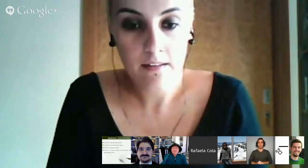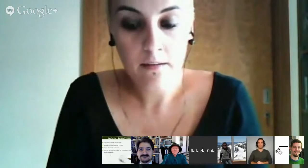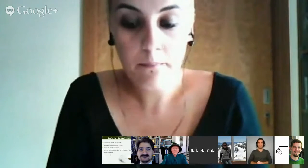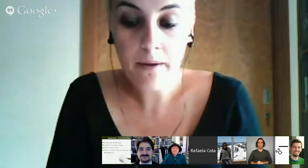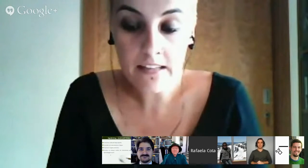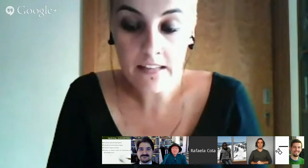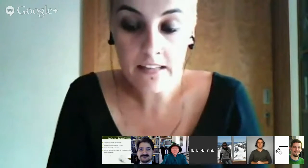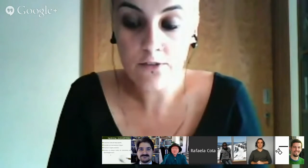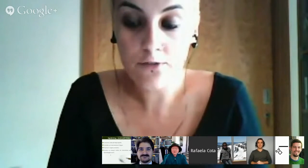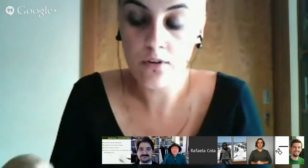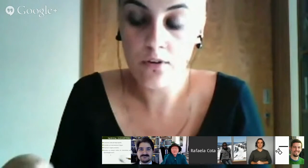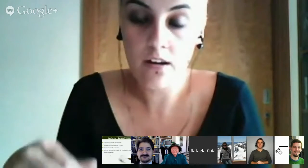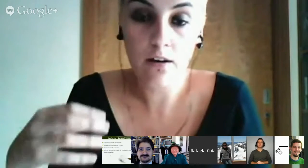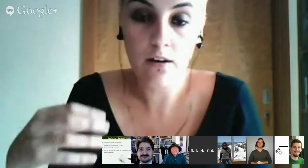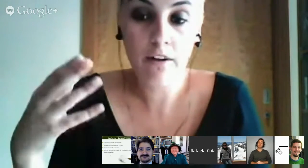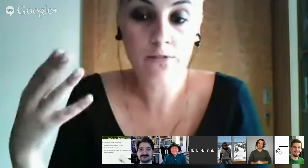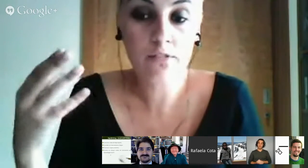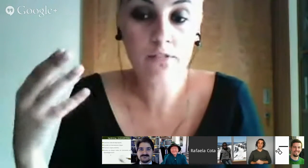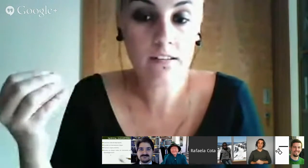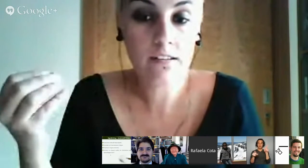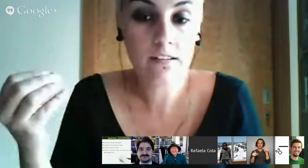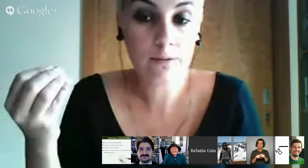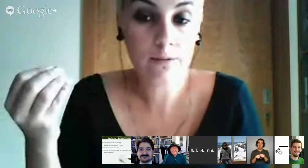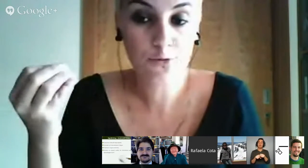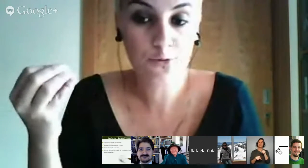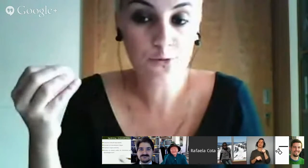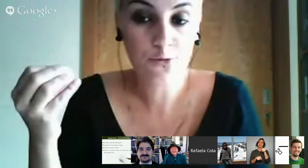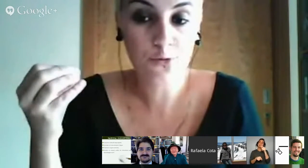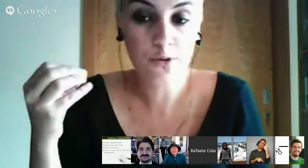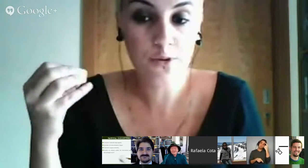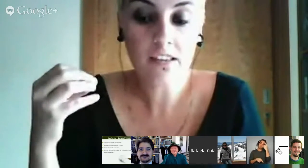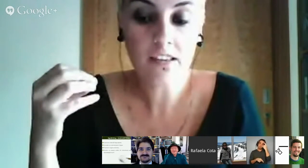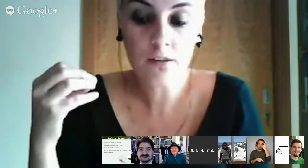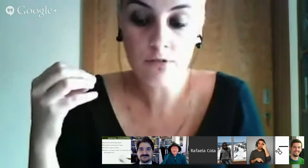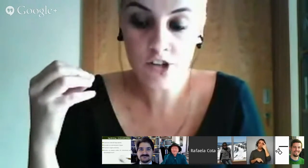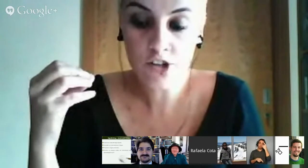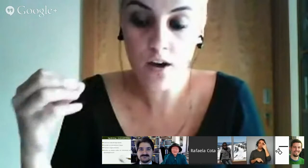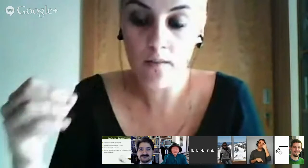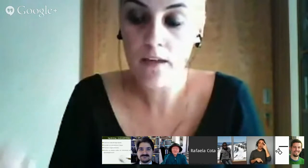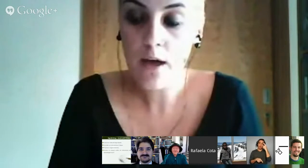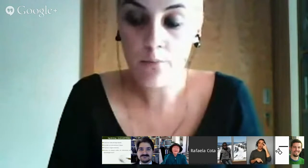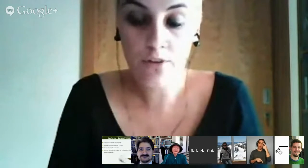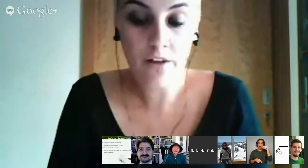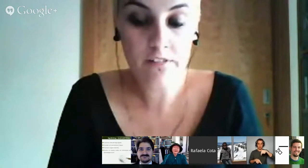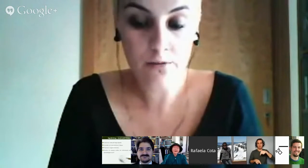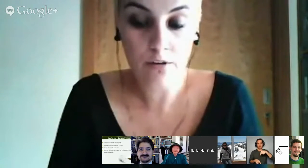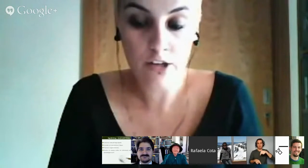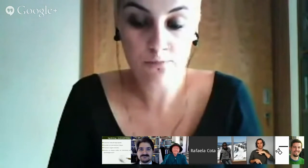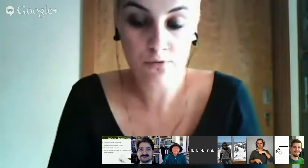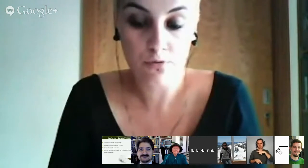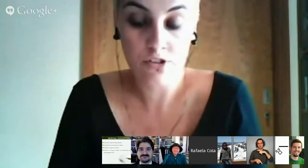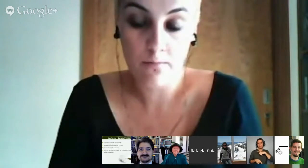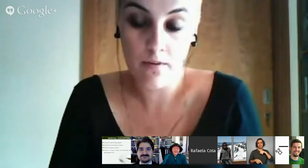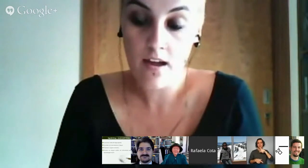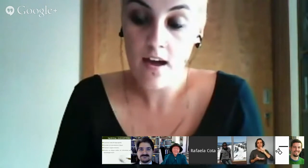Para além disso, o facto de termos a escrita da língua gestual poderá fazer com que as pessoas também